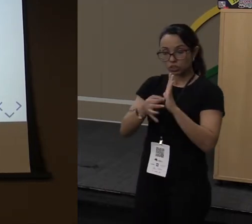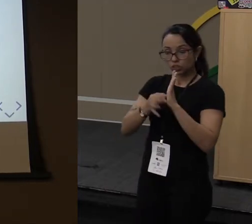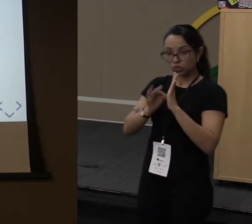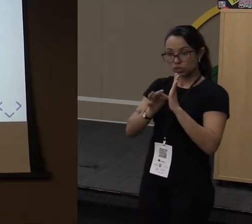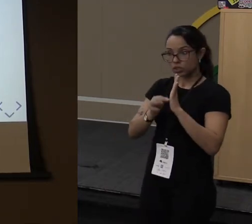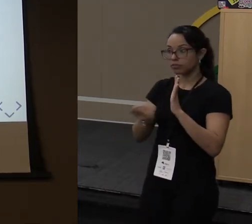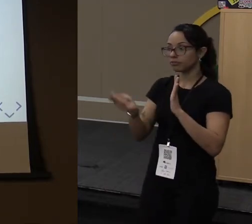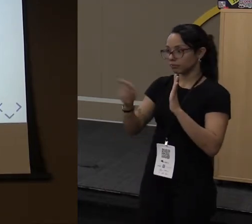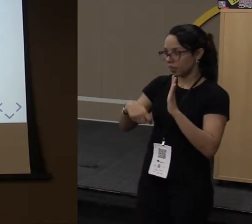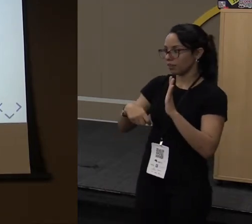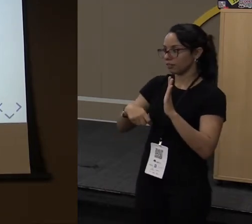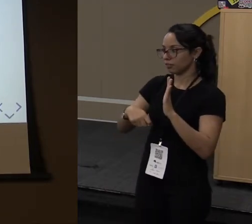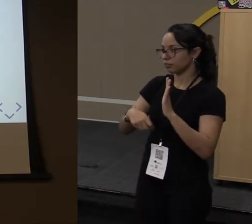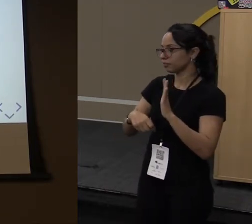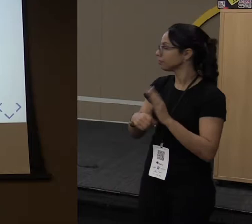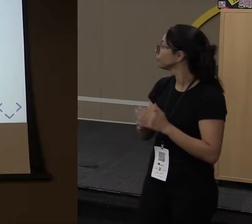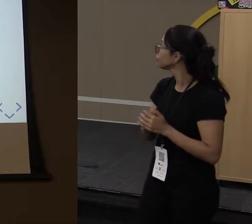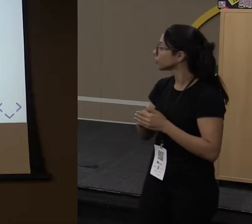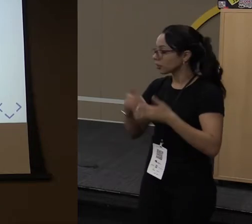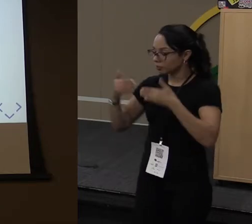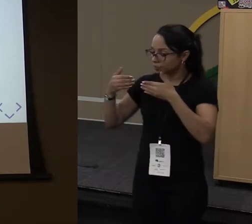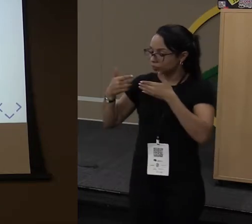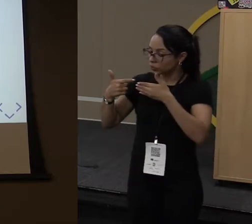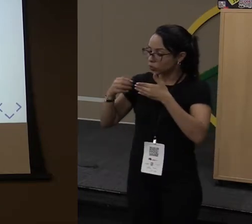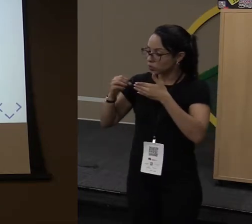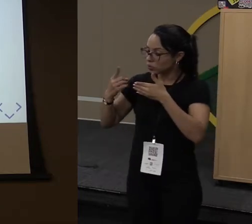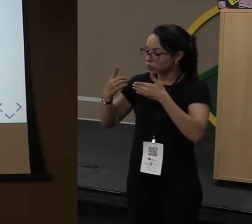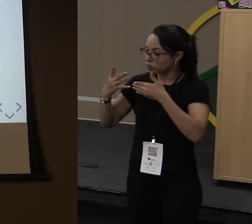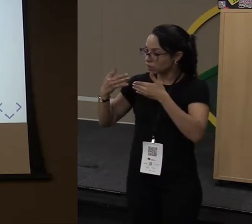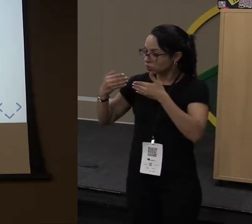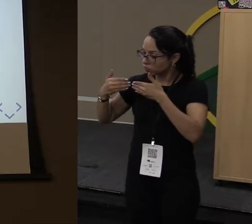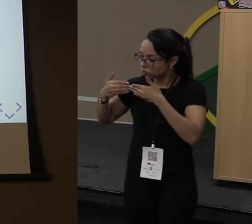Então, funções agora no Java, desde 2014, são valores.